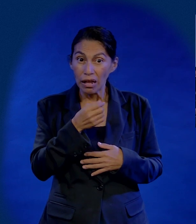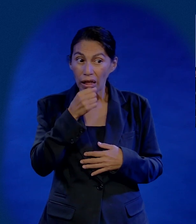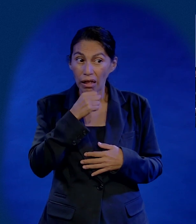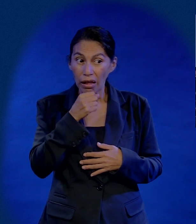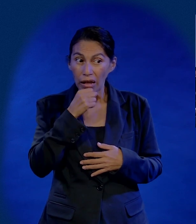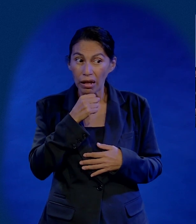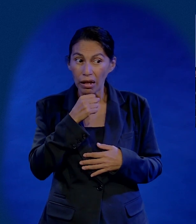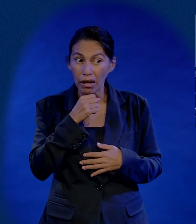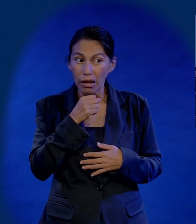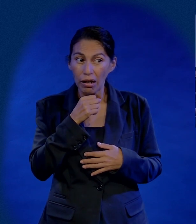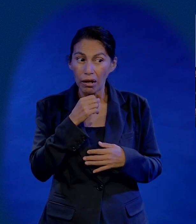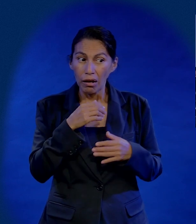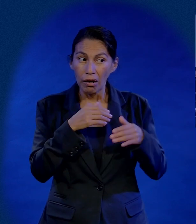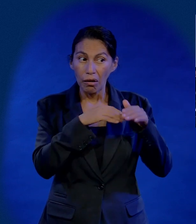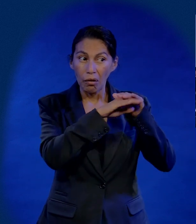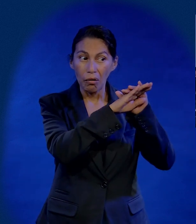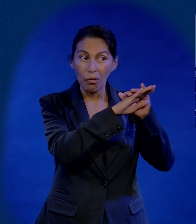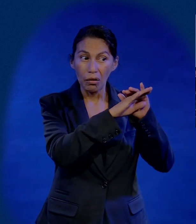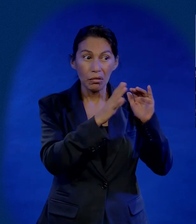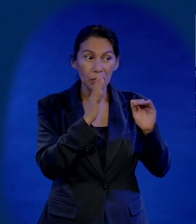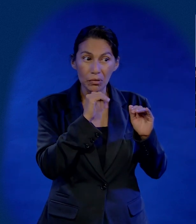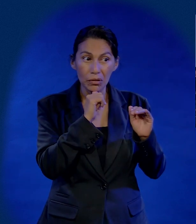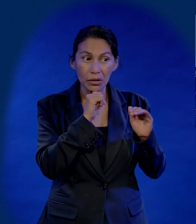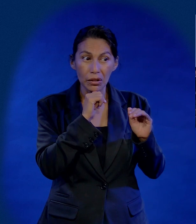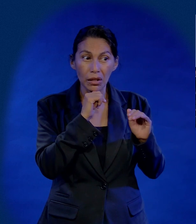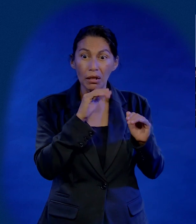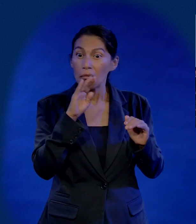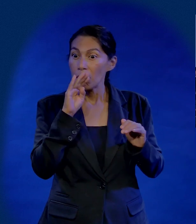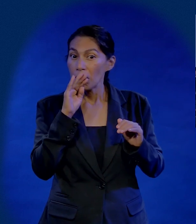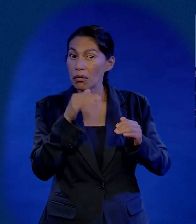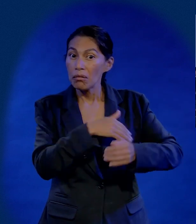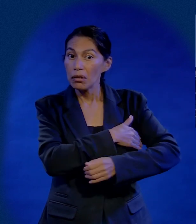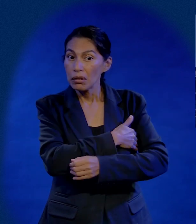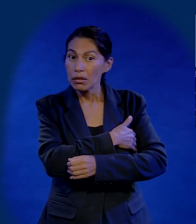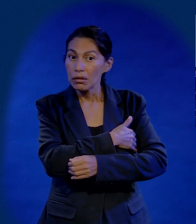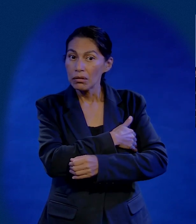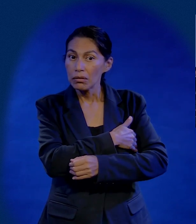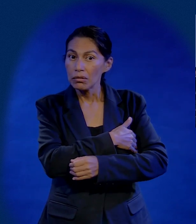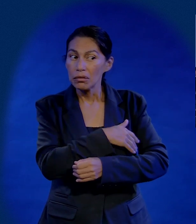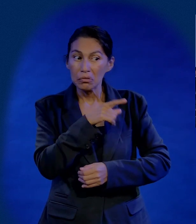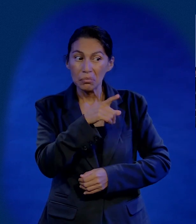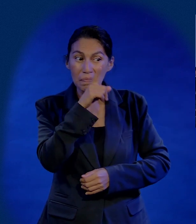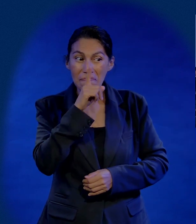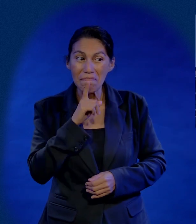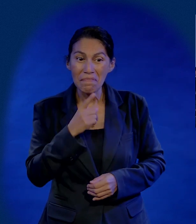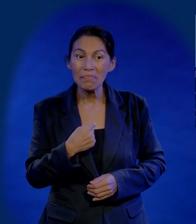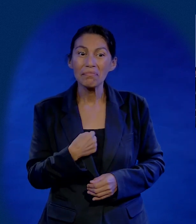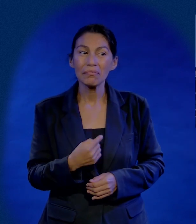¿Por qué te mentí? Dijiste que la nieve no se podía guardar en el refrigerador y se la estás guardando a mi mamá.